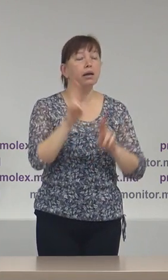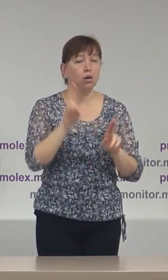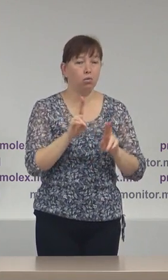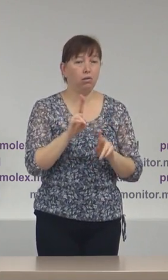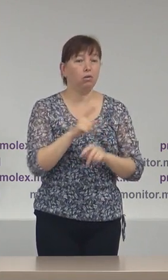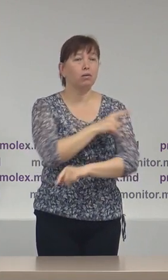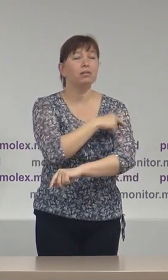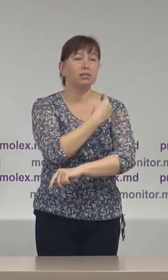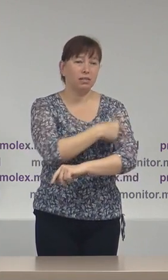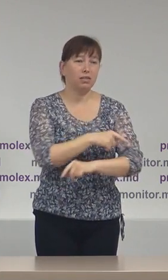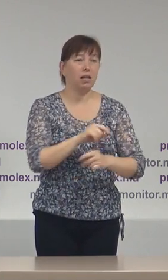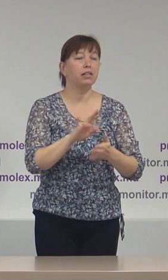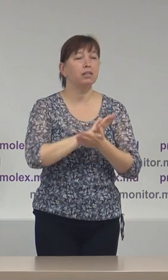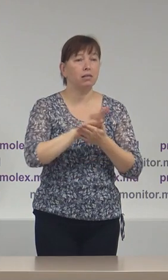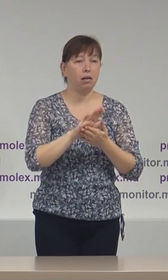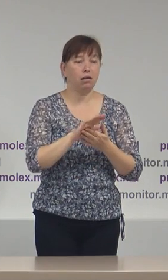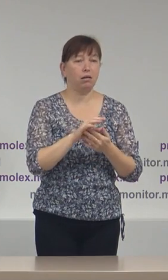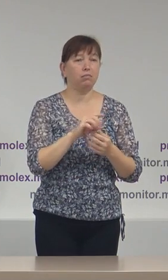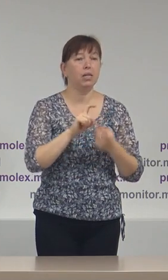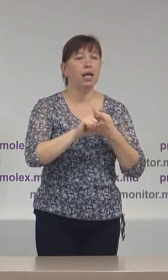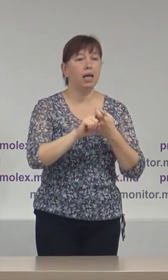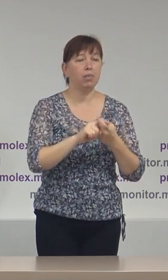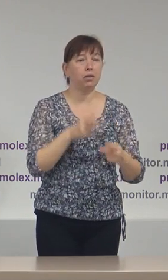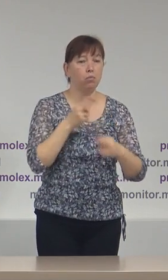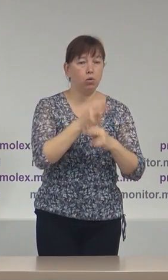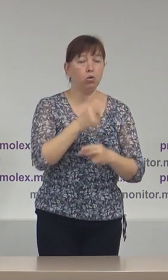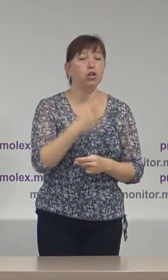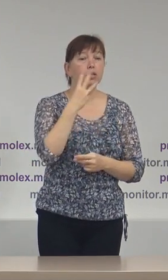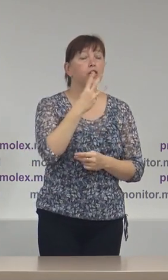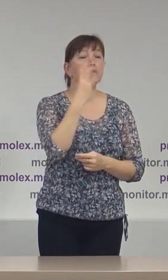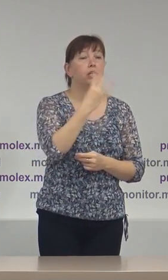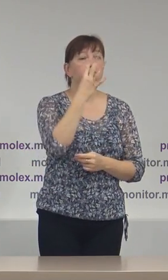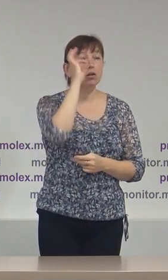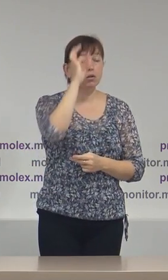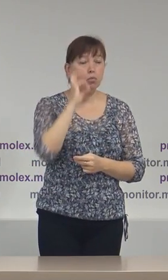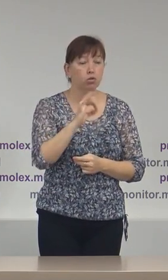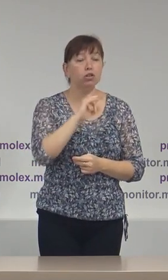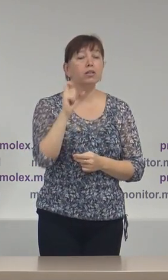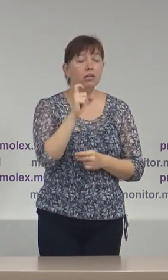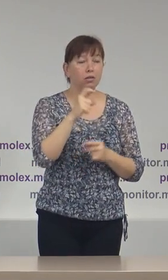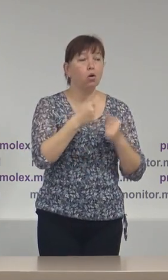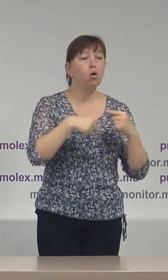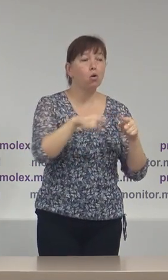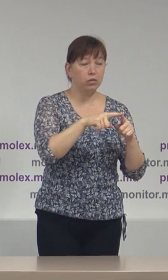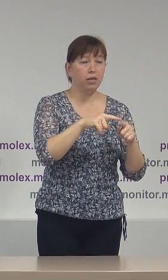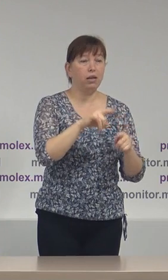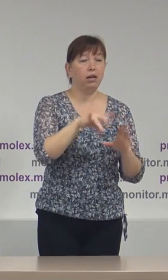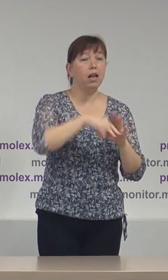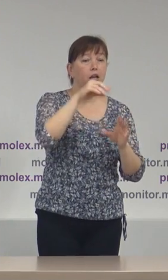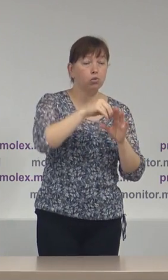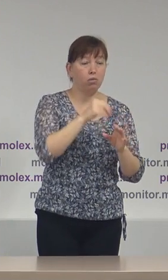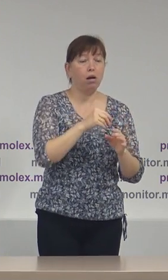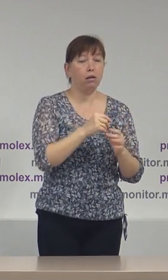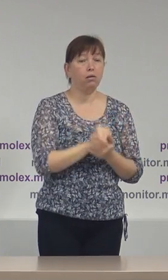sanitare epidemiologice Potrivit observatorilor 34% din Consiliile Electorale de Circunscripție